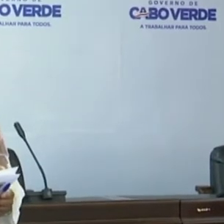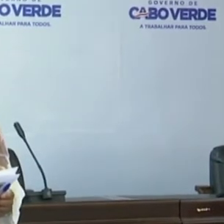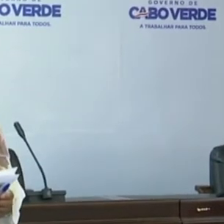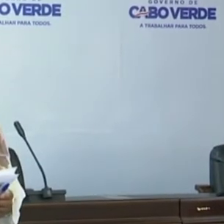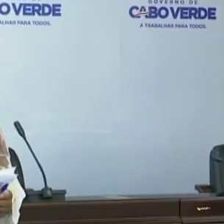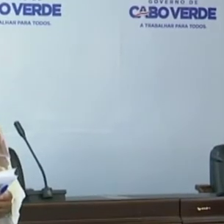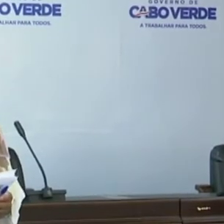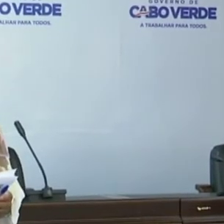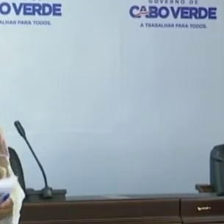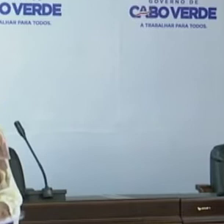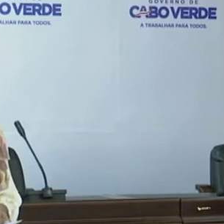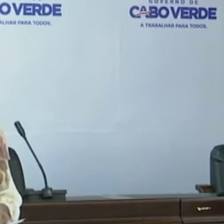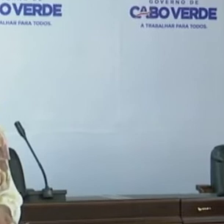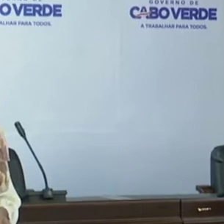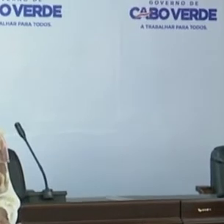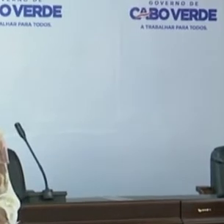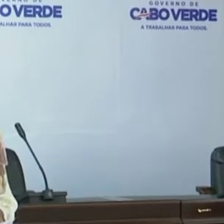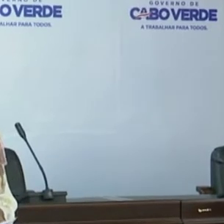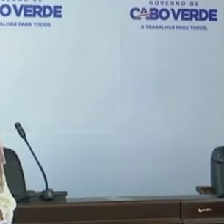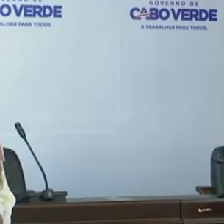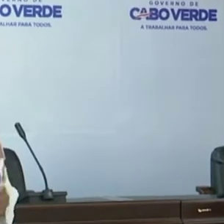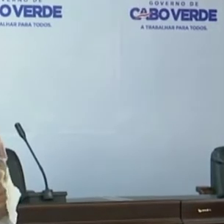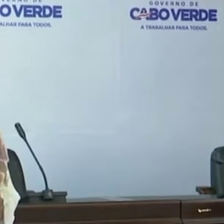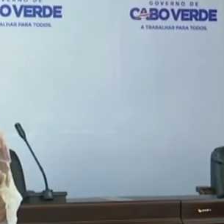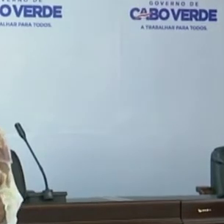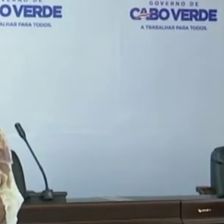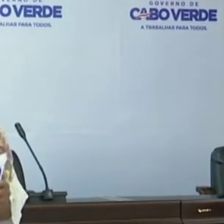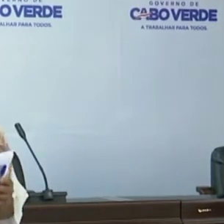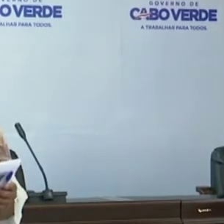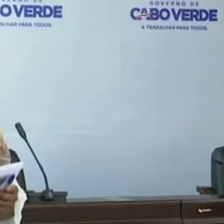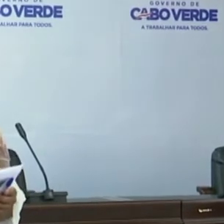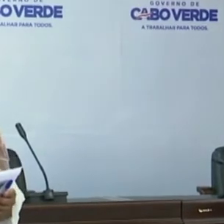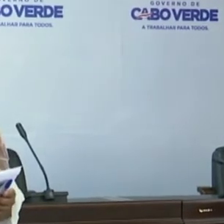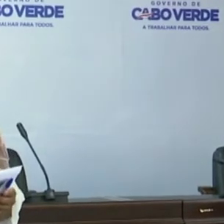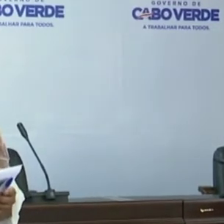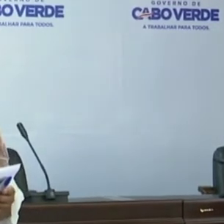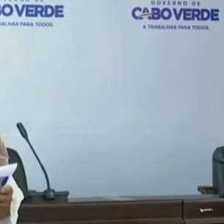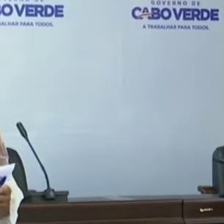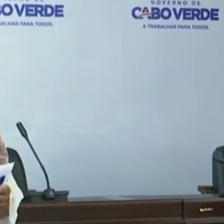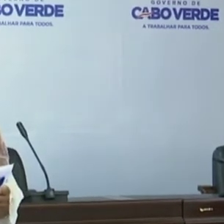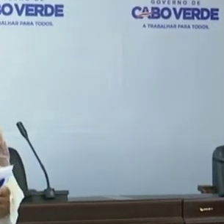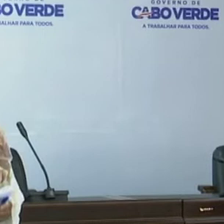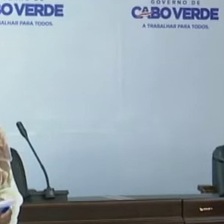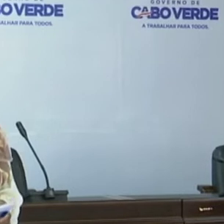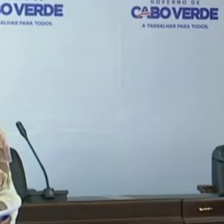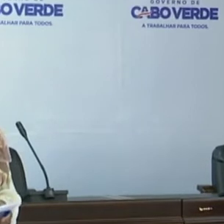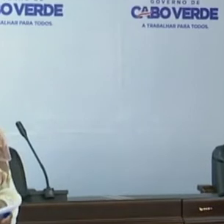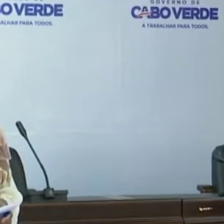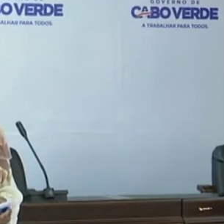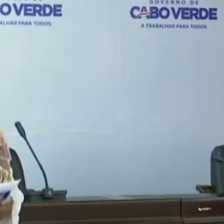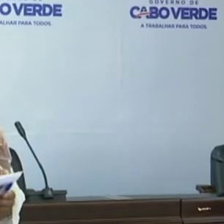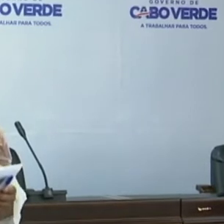de Mosteiros, São Filipe e Santa Catarina do Fogo. Mas de realçar que se juntarmos os casos ativos nesses três